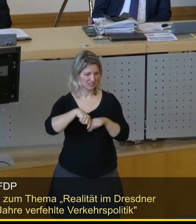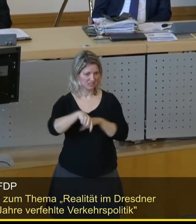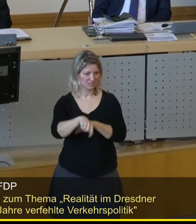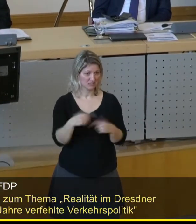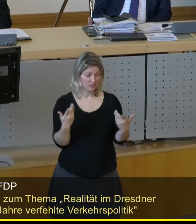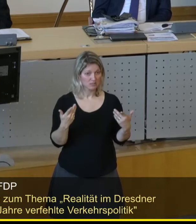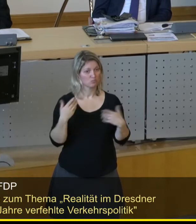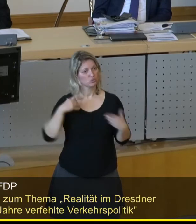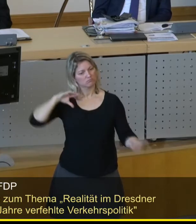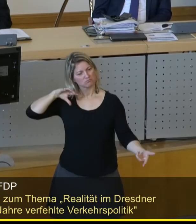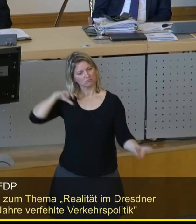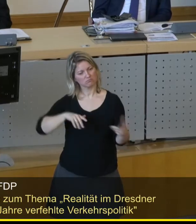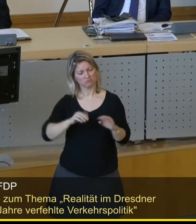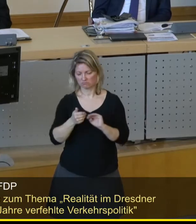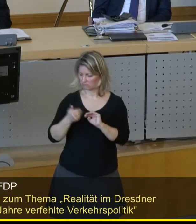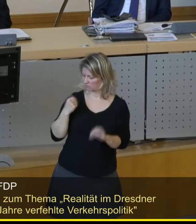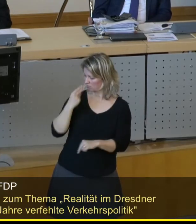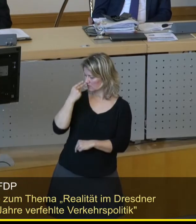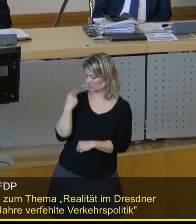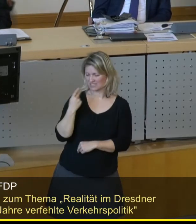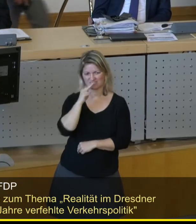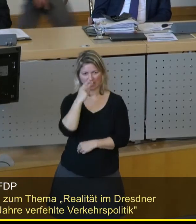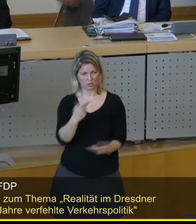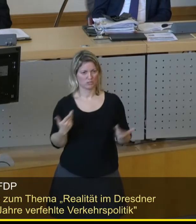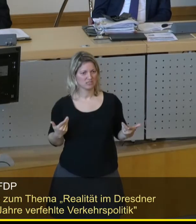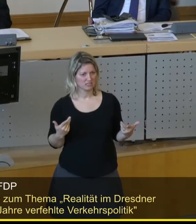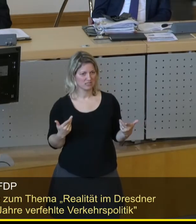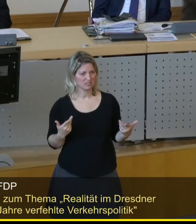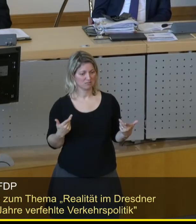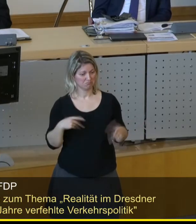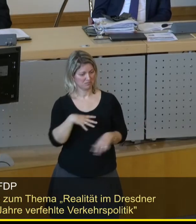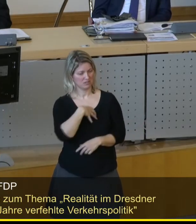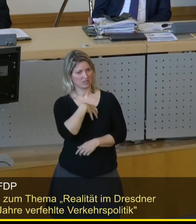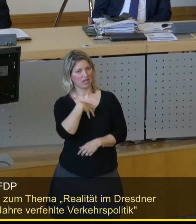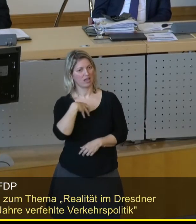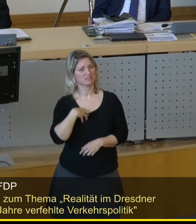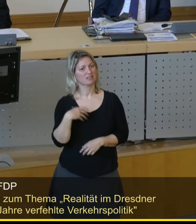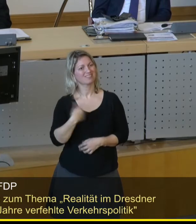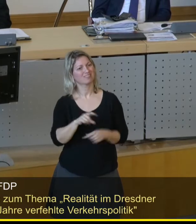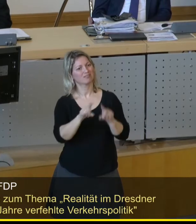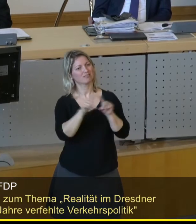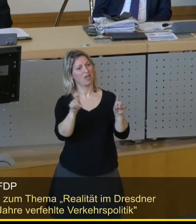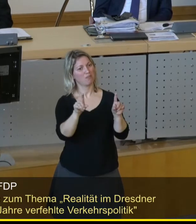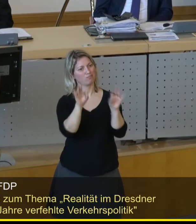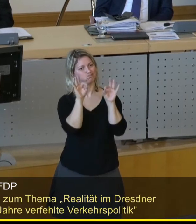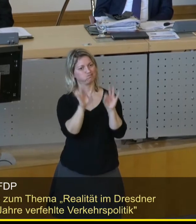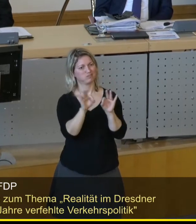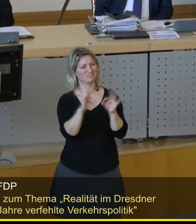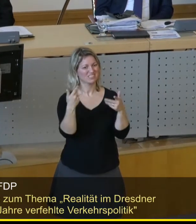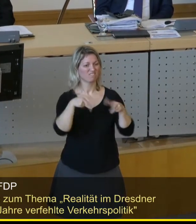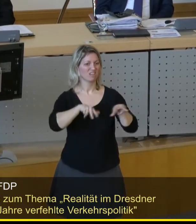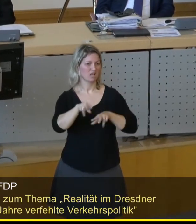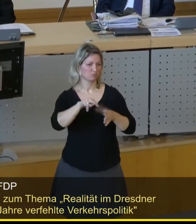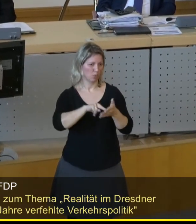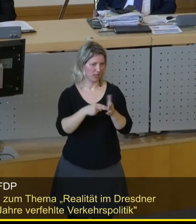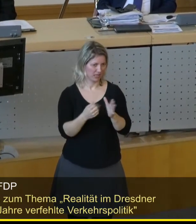Fazit zu ziehen, und zwar ein Fazit zu ziehen in einem für Dresden herausragenden Themenbereich, nämlich in der Verkehrspolitik.